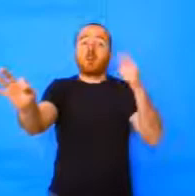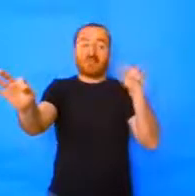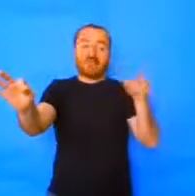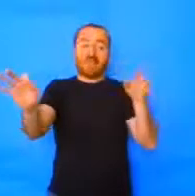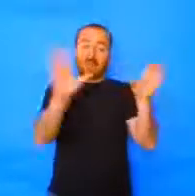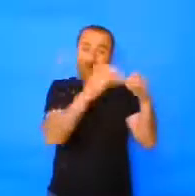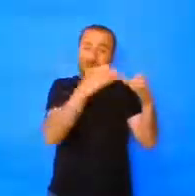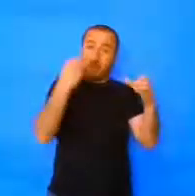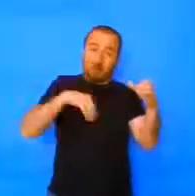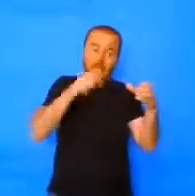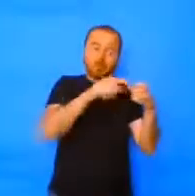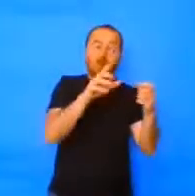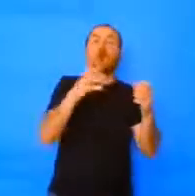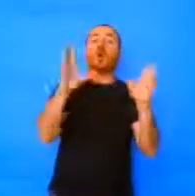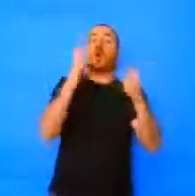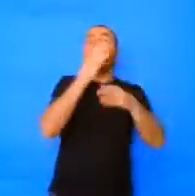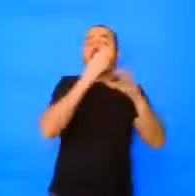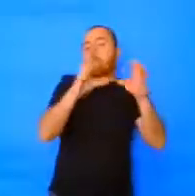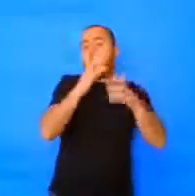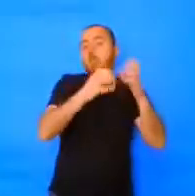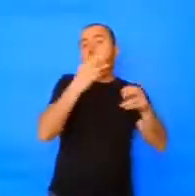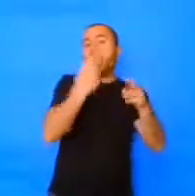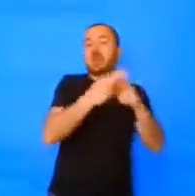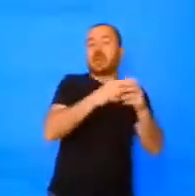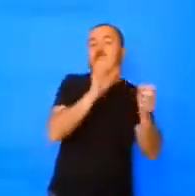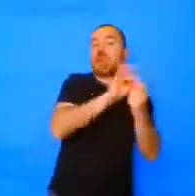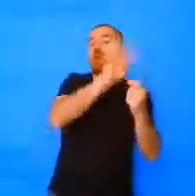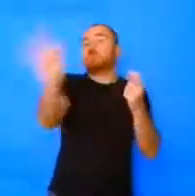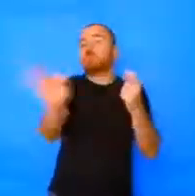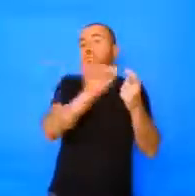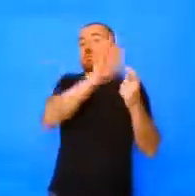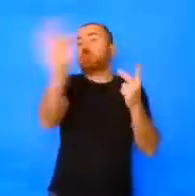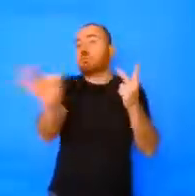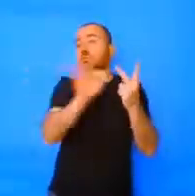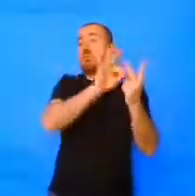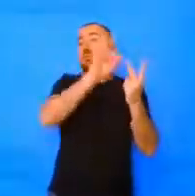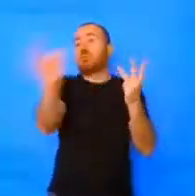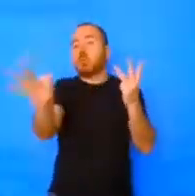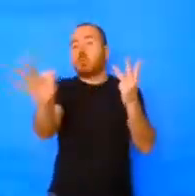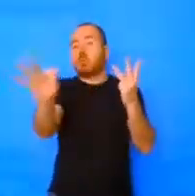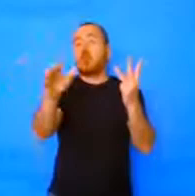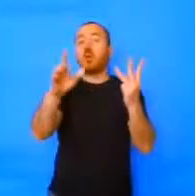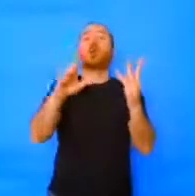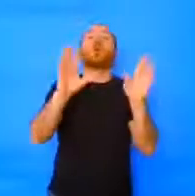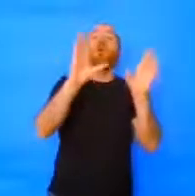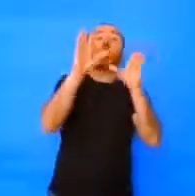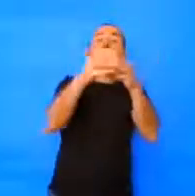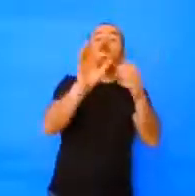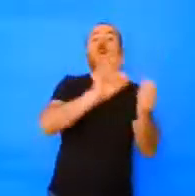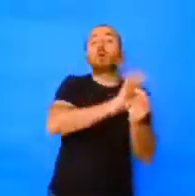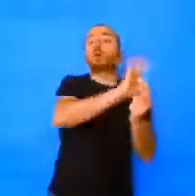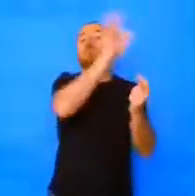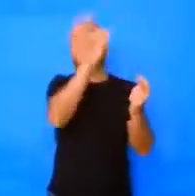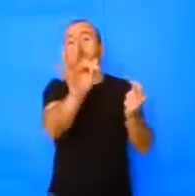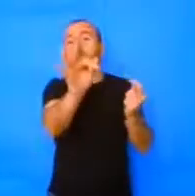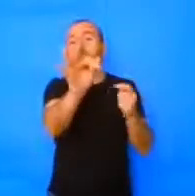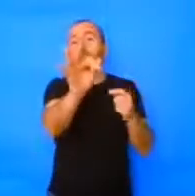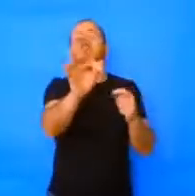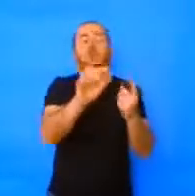tres veces lanza, lanza, lanza. Después, le toca el turno, habla al otro equipo. Los turnos de cada equipo son